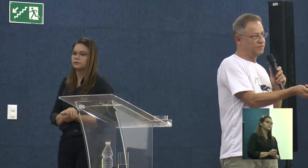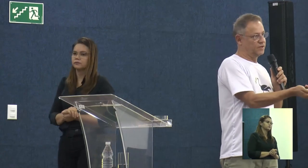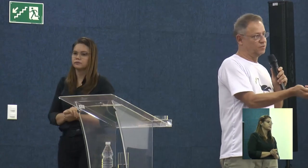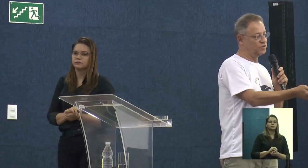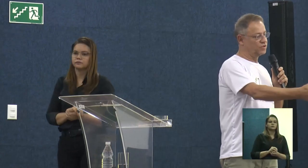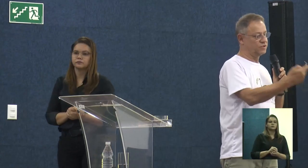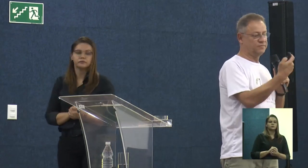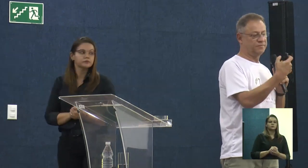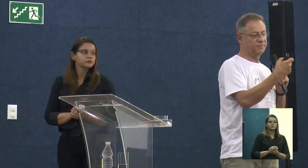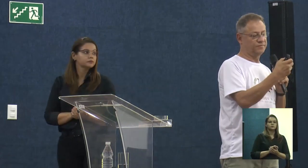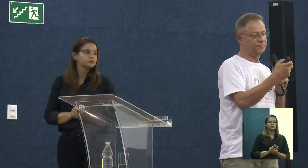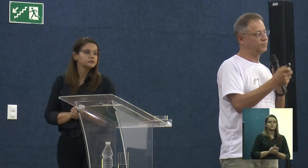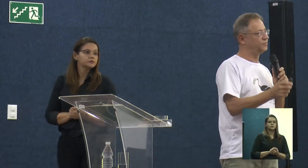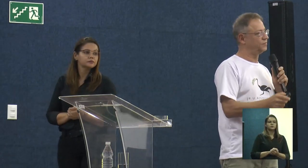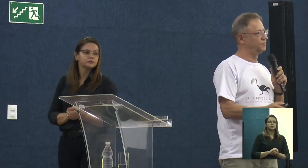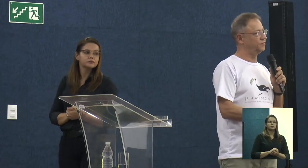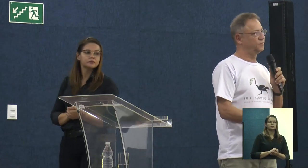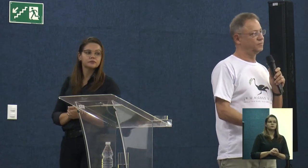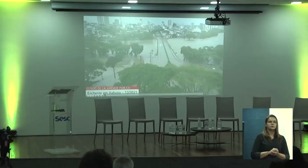Vamos.